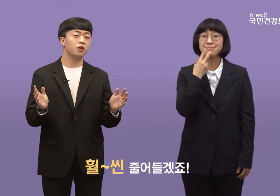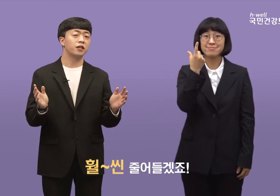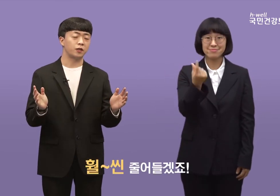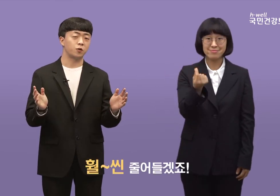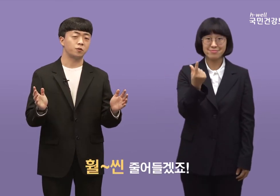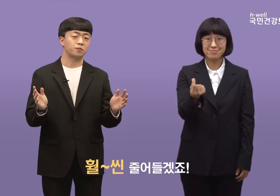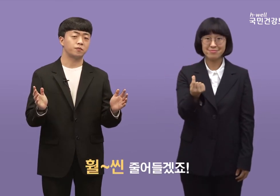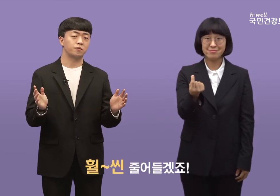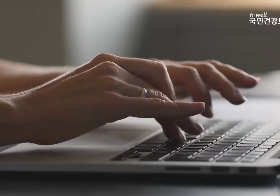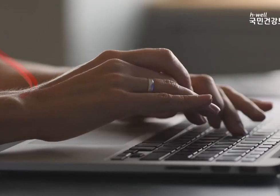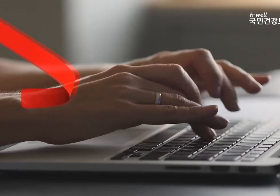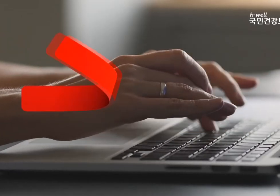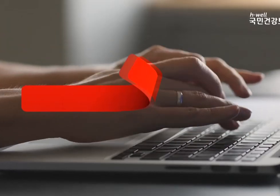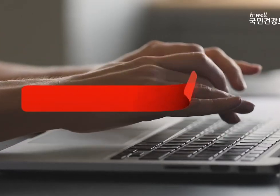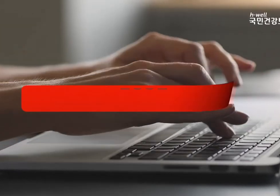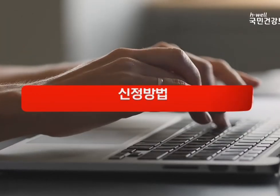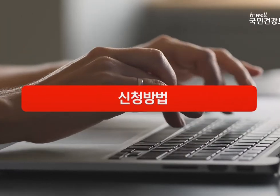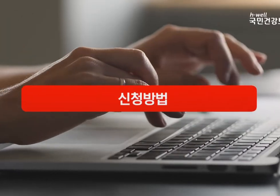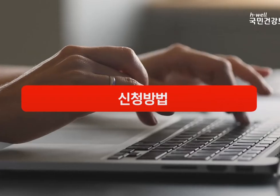줄어들겠죠